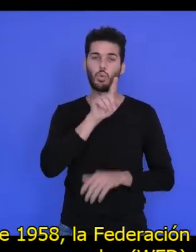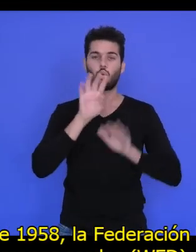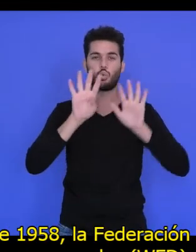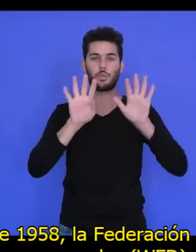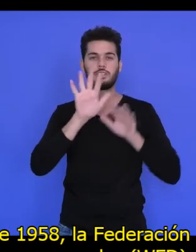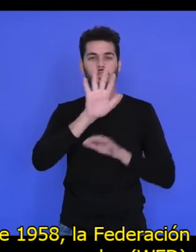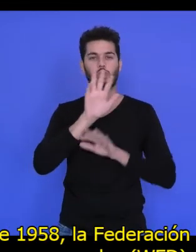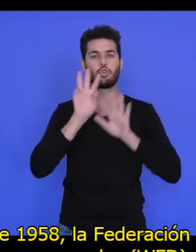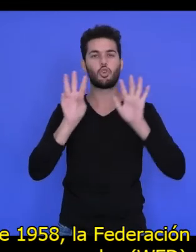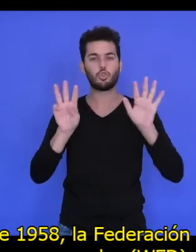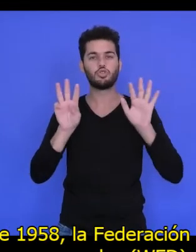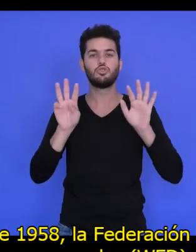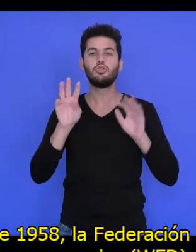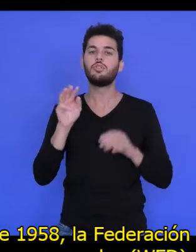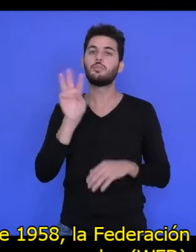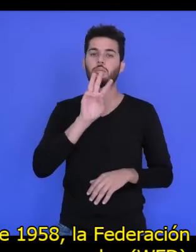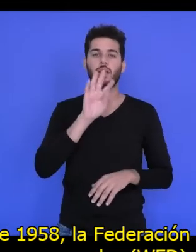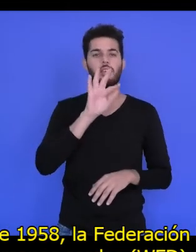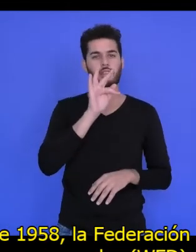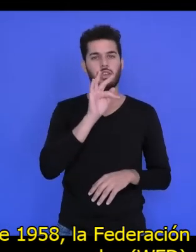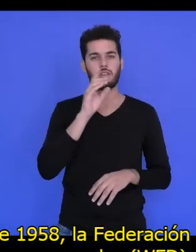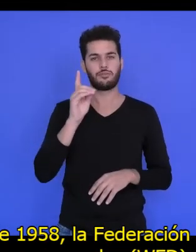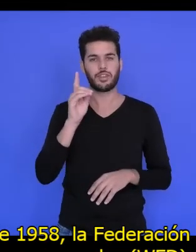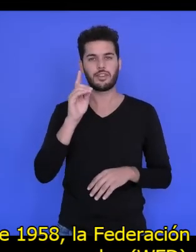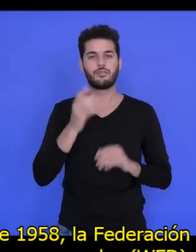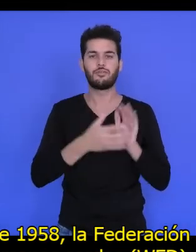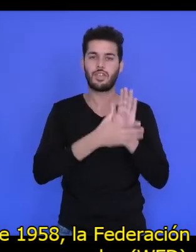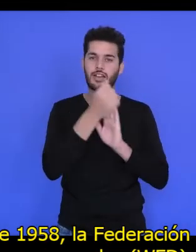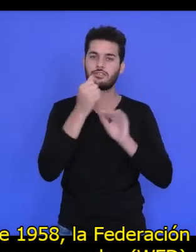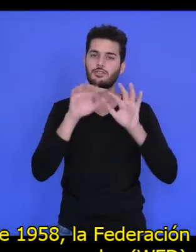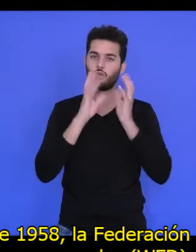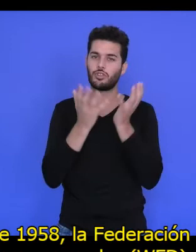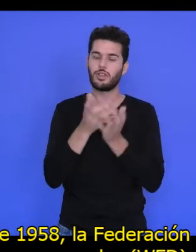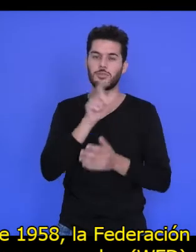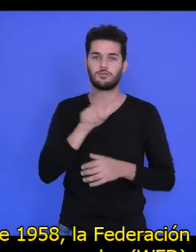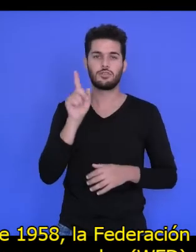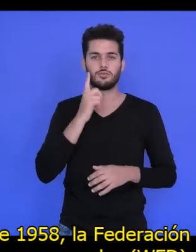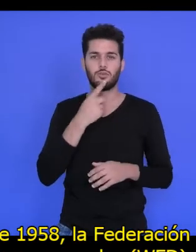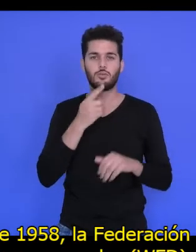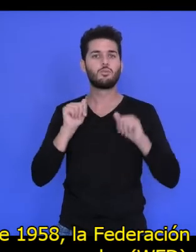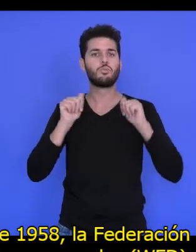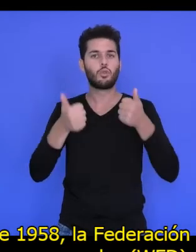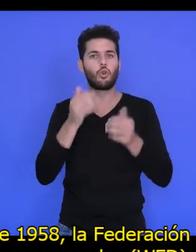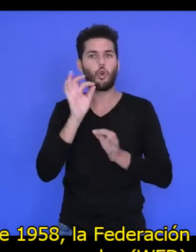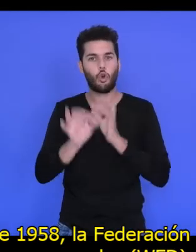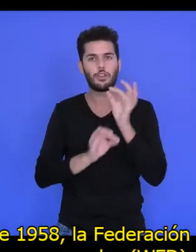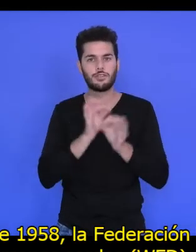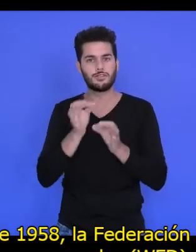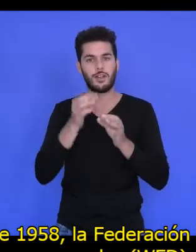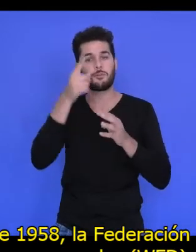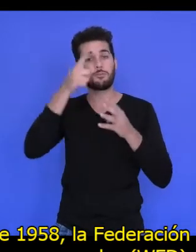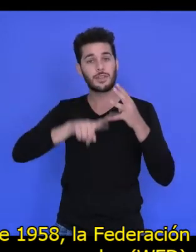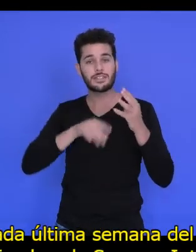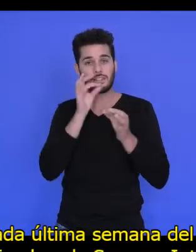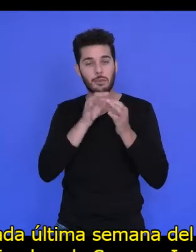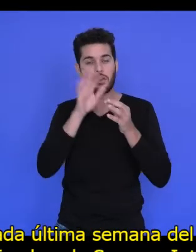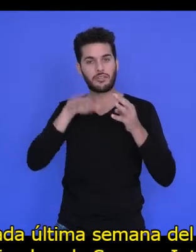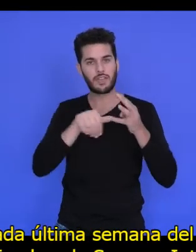Desde 1958 la Federación Mundial de Personas Sordas, WWFD, organiza cada última